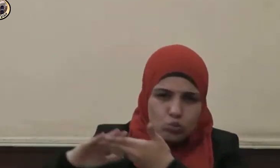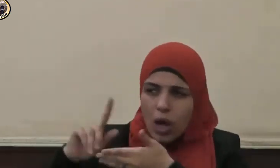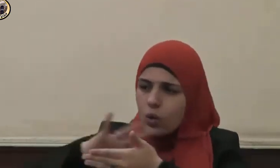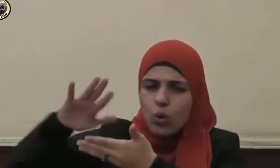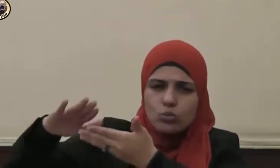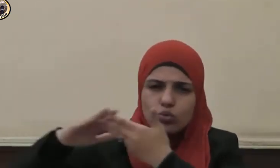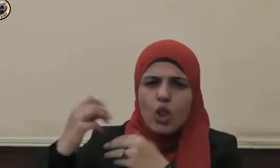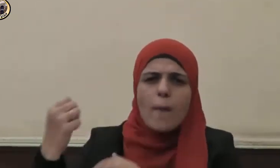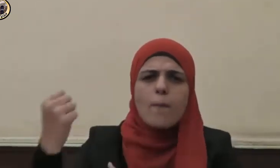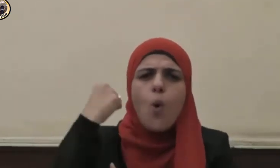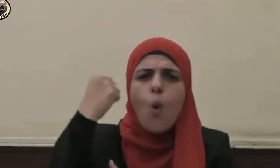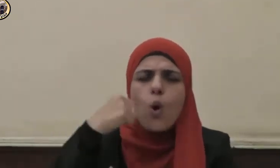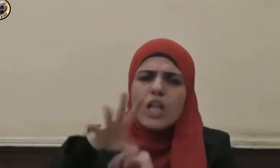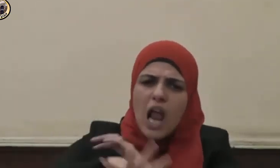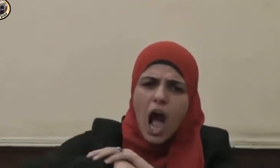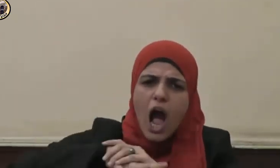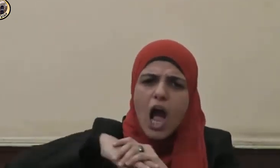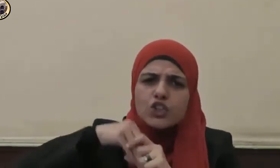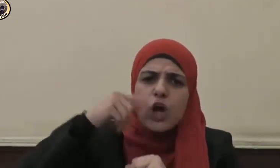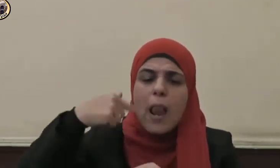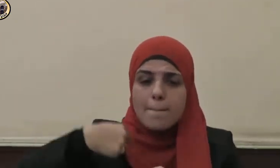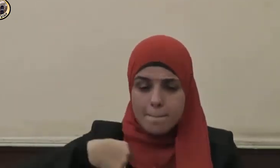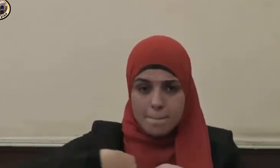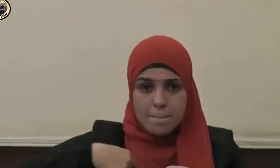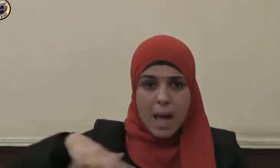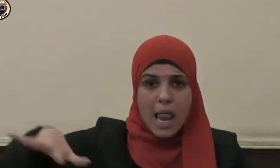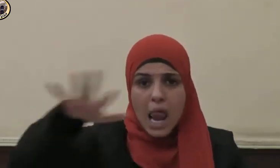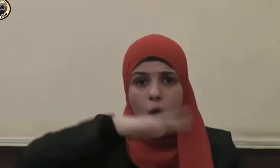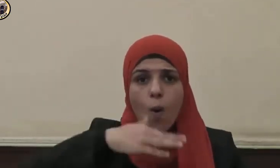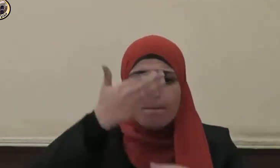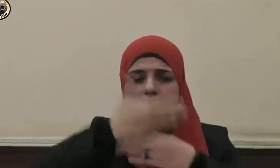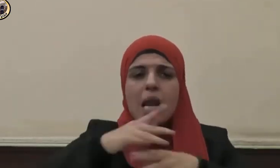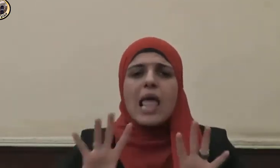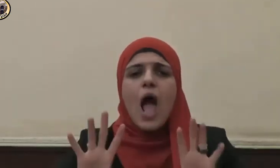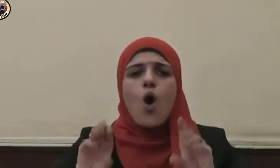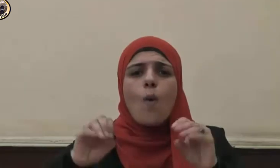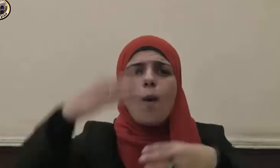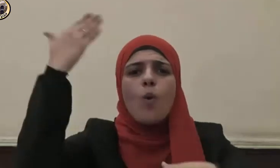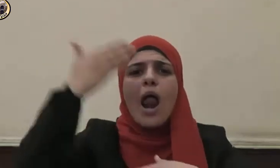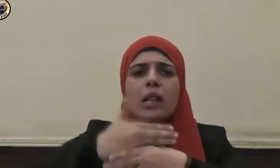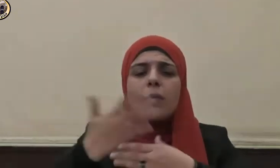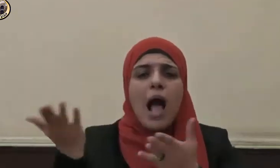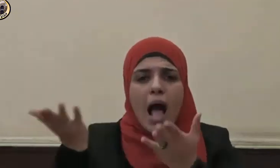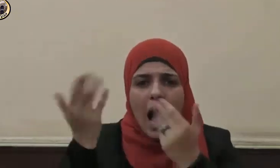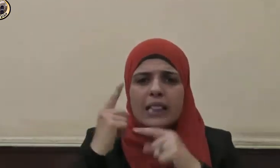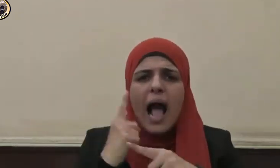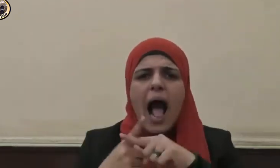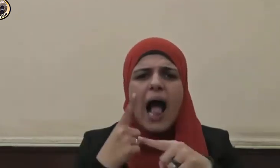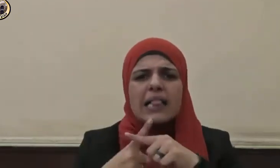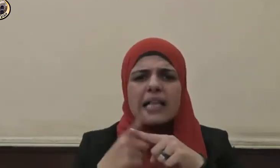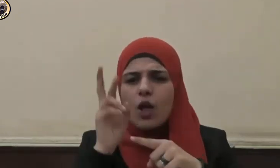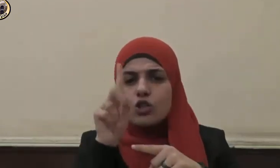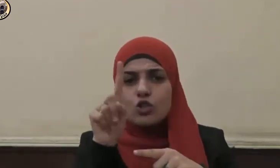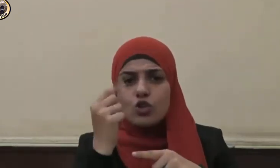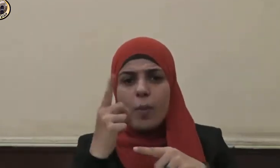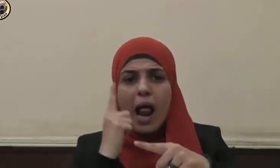أجعل بينكم وبينهم ردما آتوني زبر الحديد حتى إذا